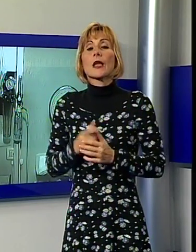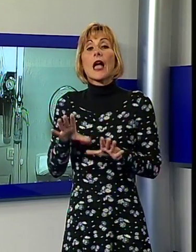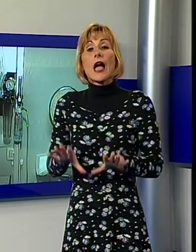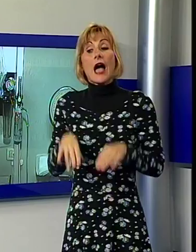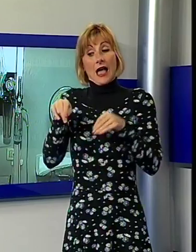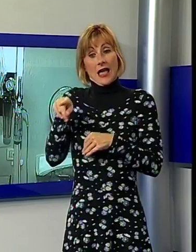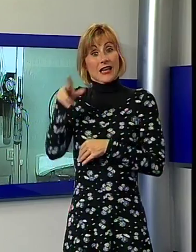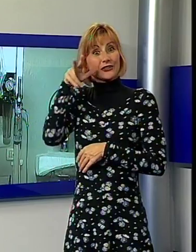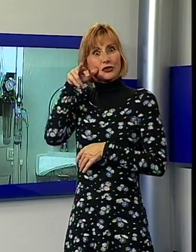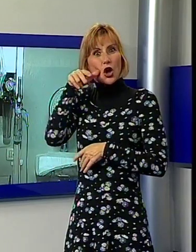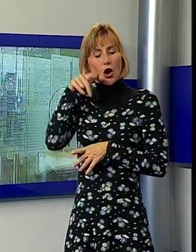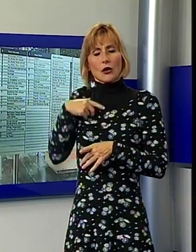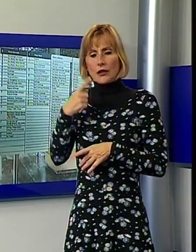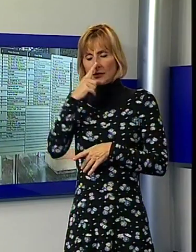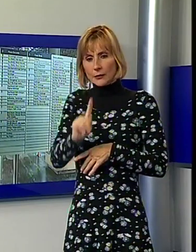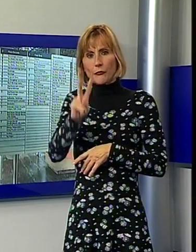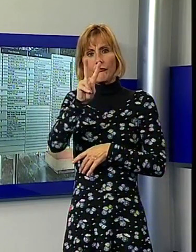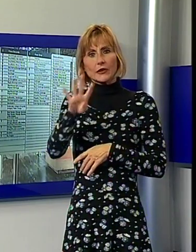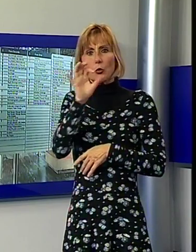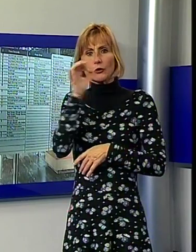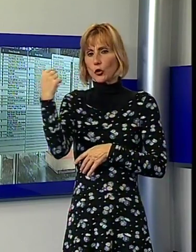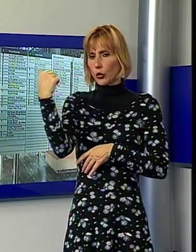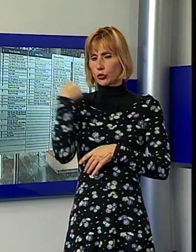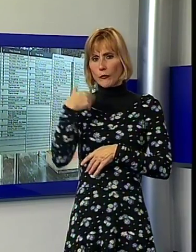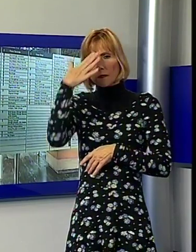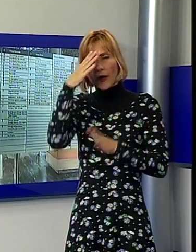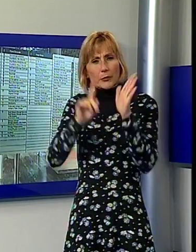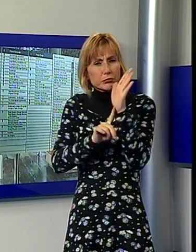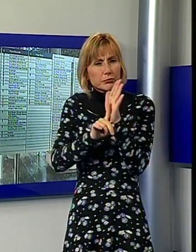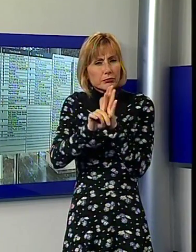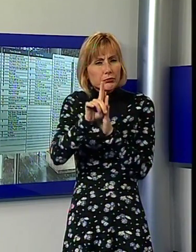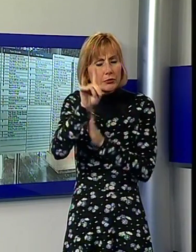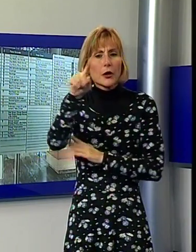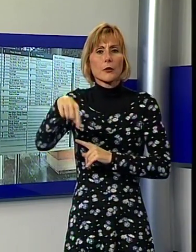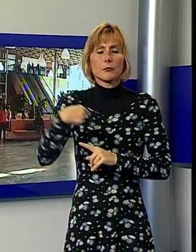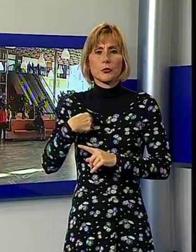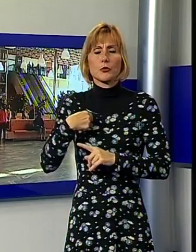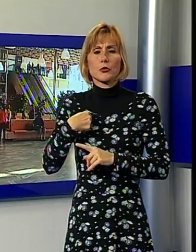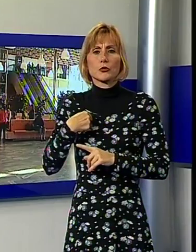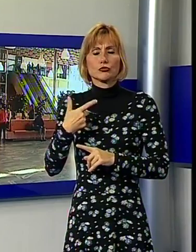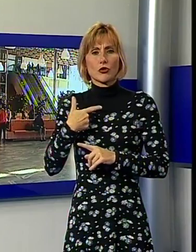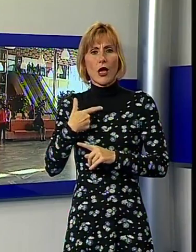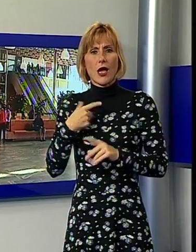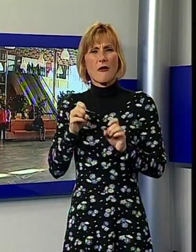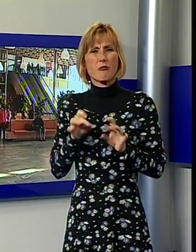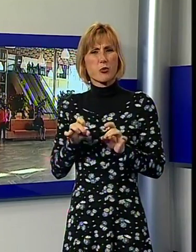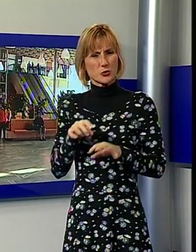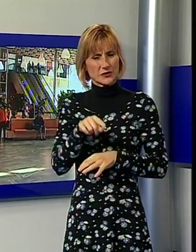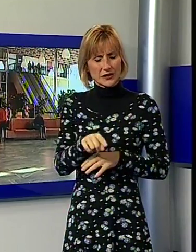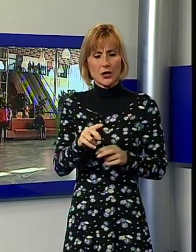donna si erano manifestati il 24 ottobre, con febbre alta e improvvisa comparsa di pus. Subito trasportata all'ospedale unico della